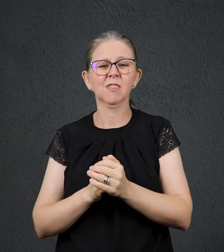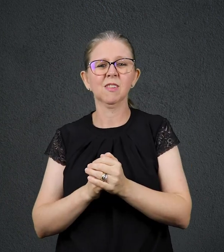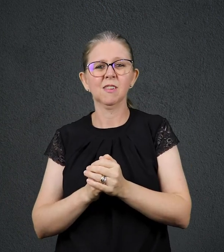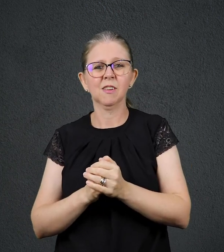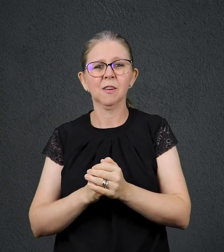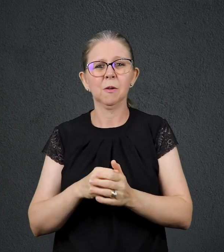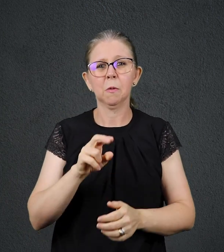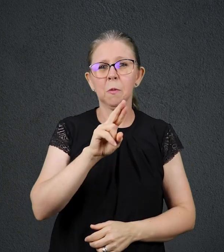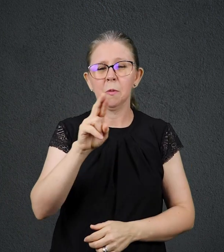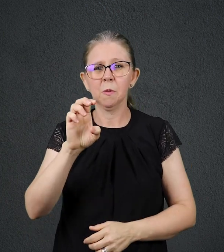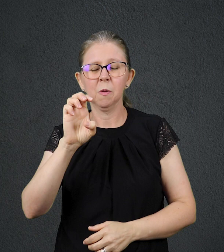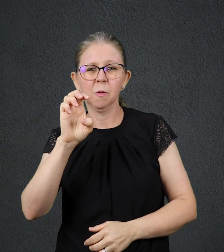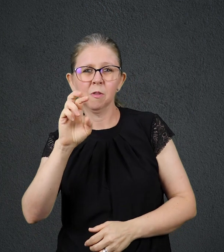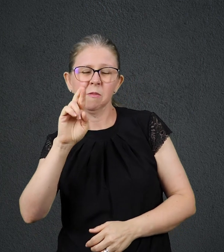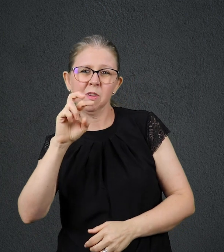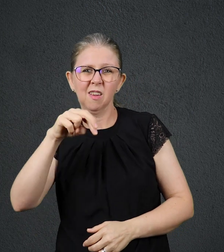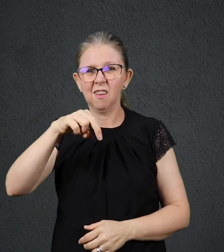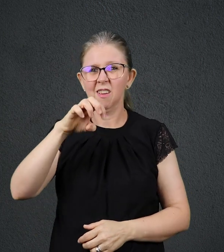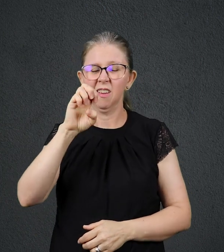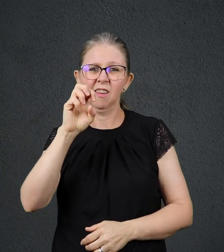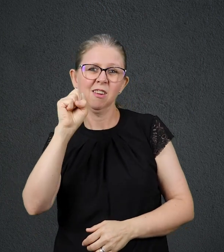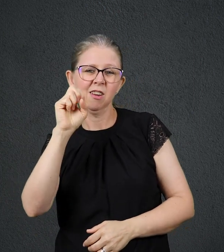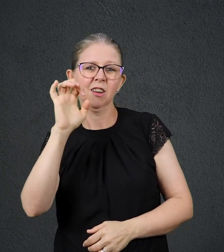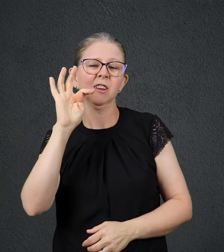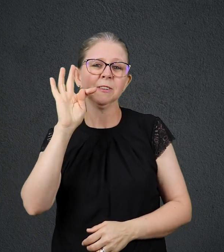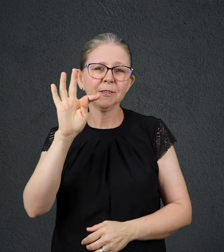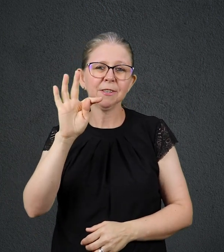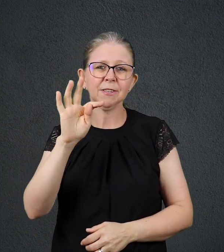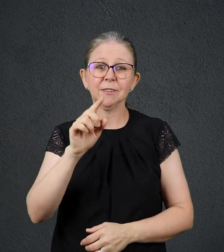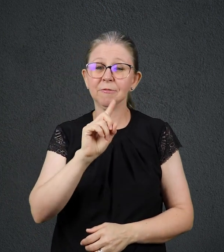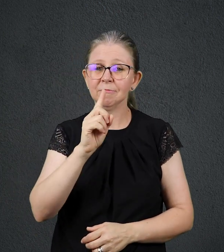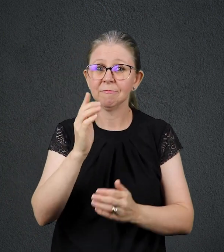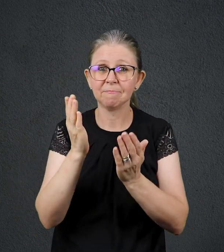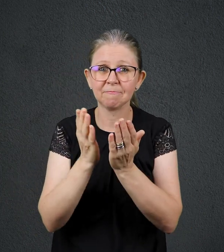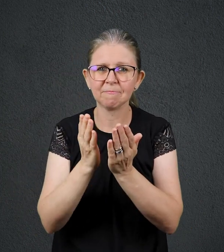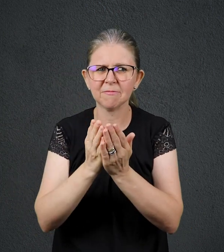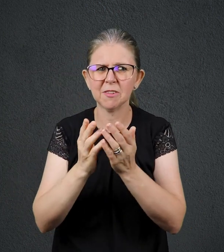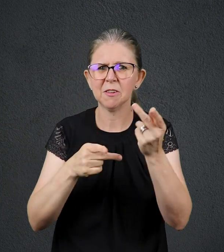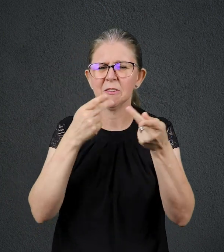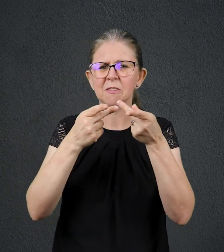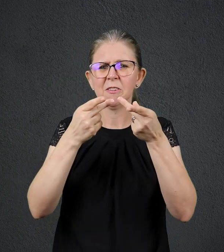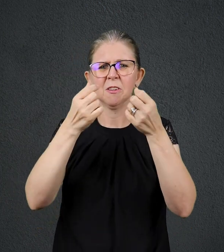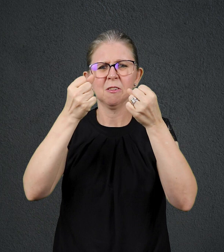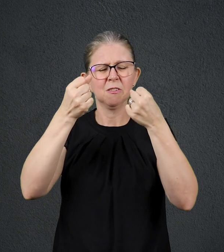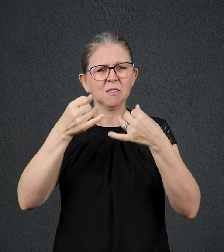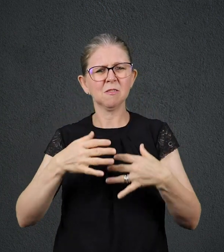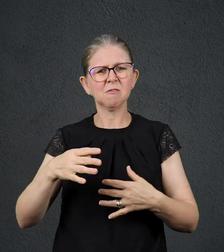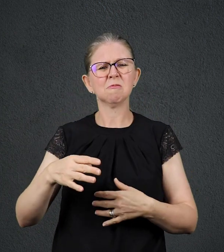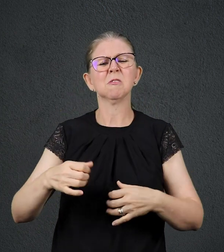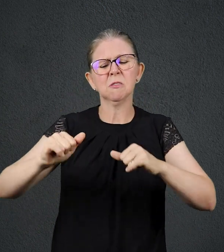presos desse grupo, relatou mais tarde em um livro o sofrimento dos soldados, a dureza da construção e